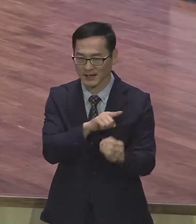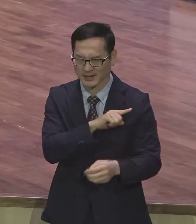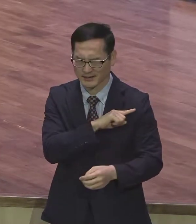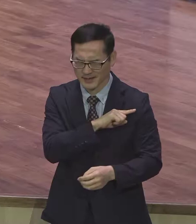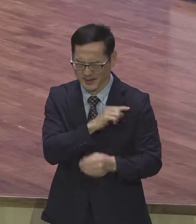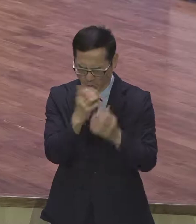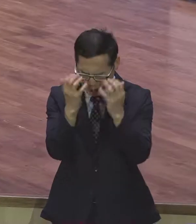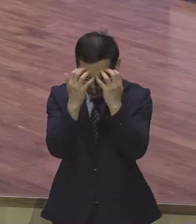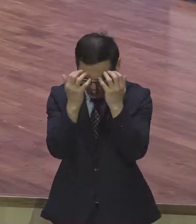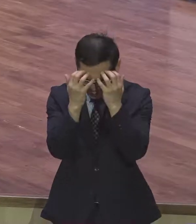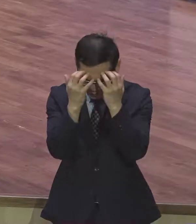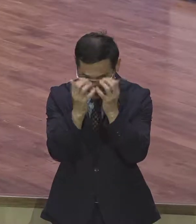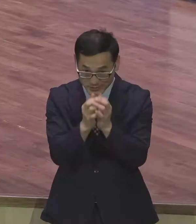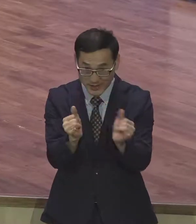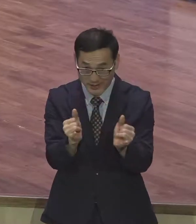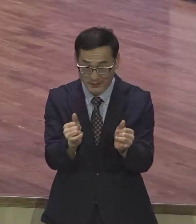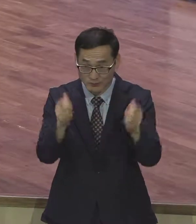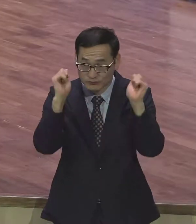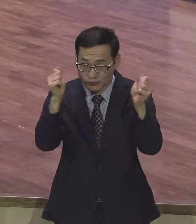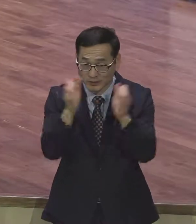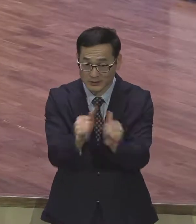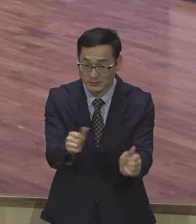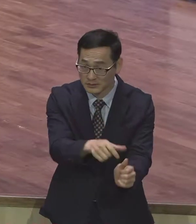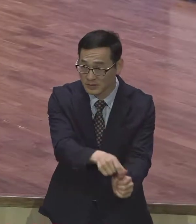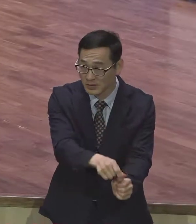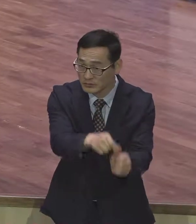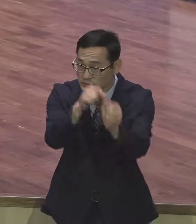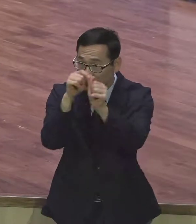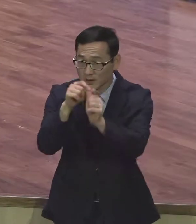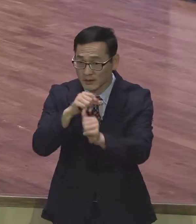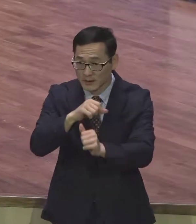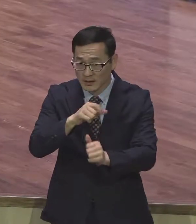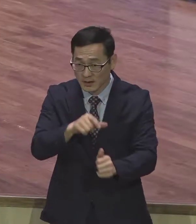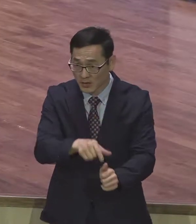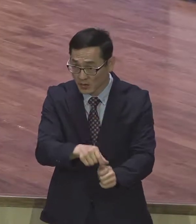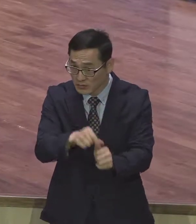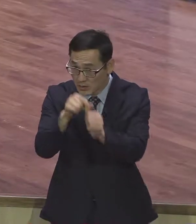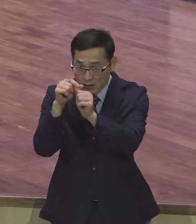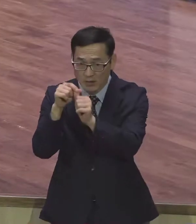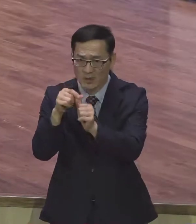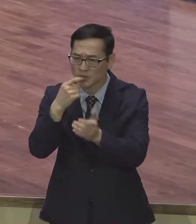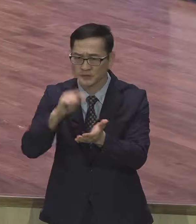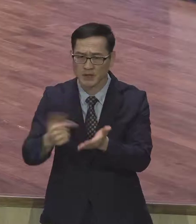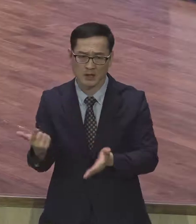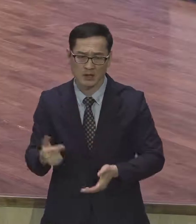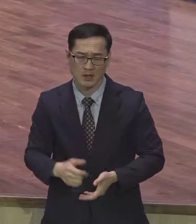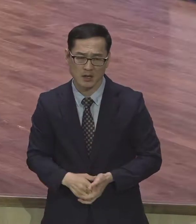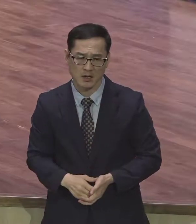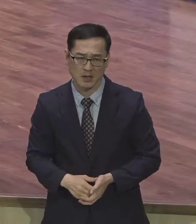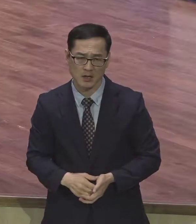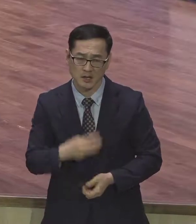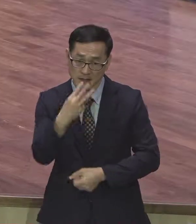무속인들을 건져낸다는 것 대단한 겁니다. 3년 동안 하루도 안 빠지고 그냥 끊임없이 찾아가가지고